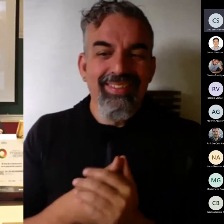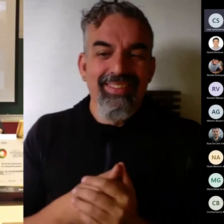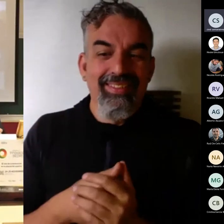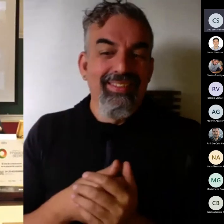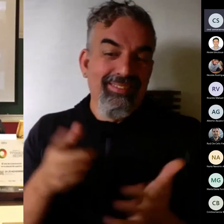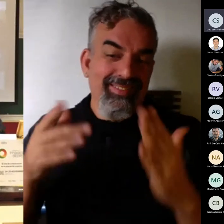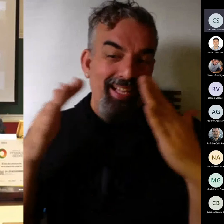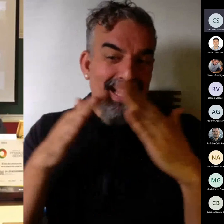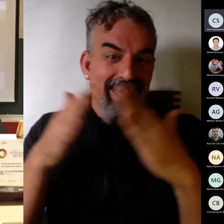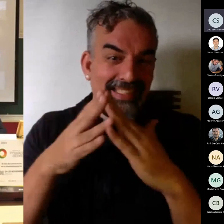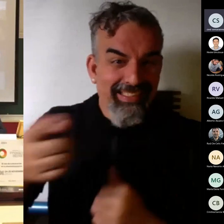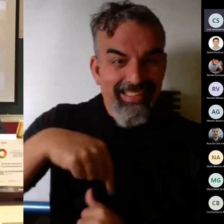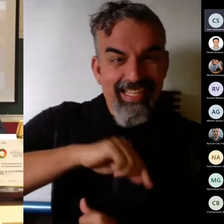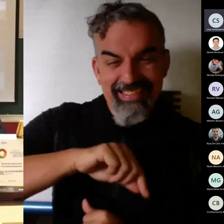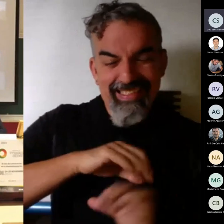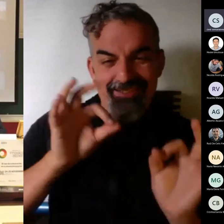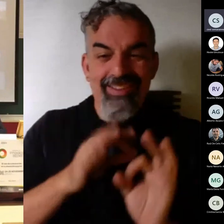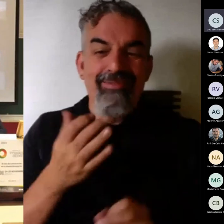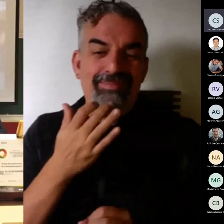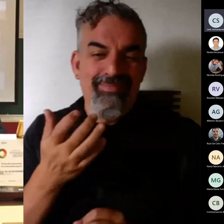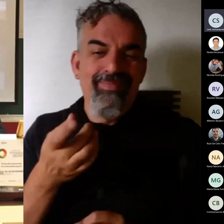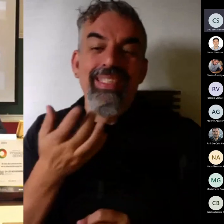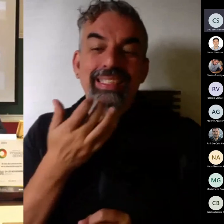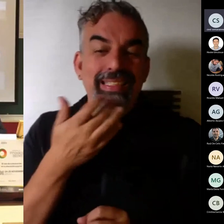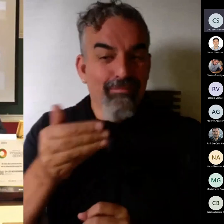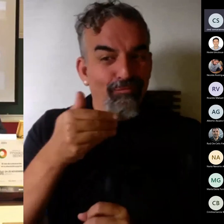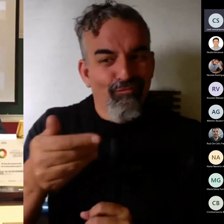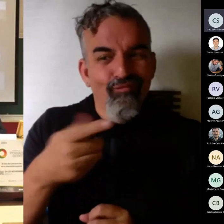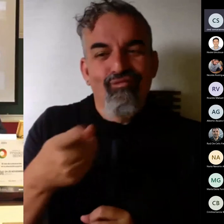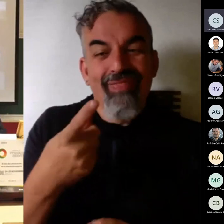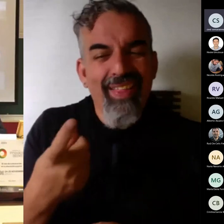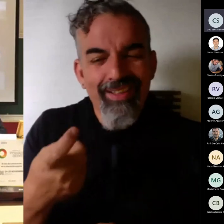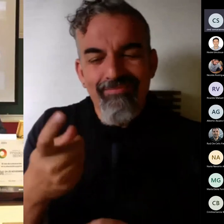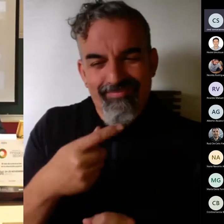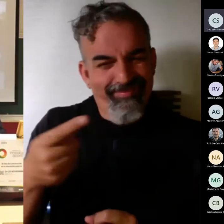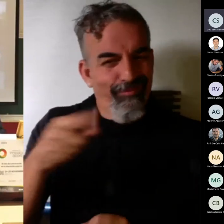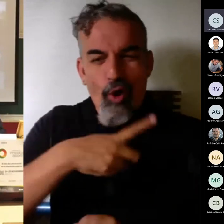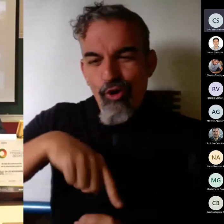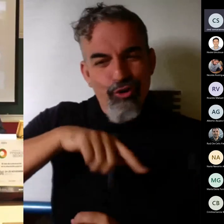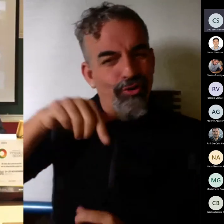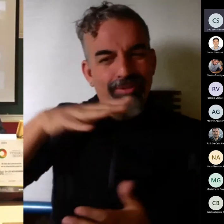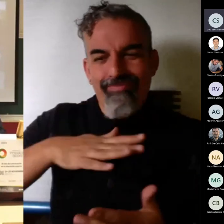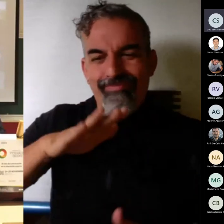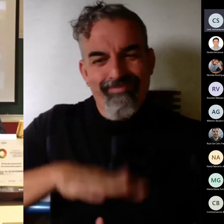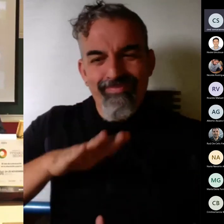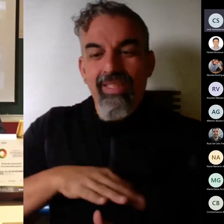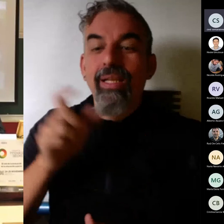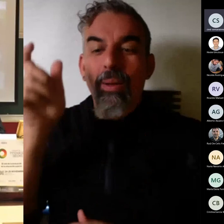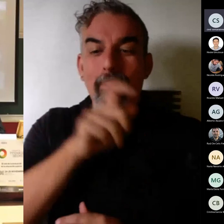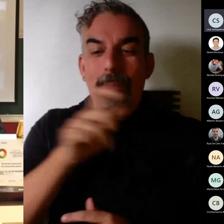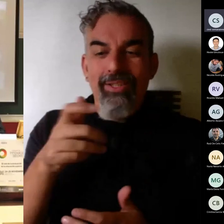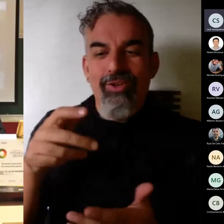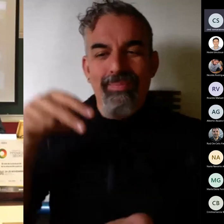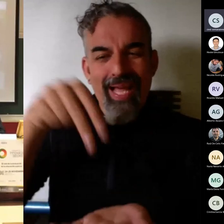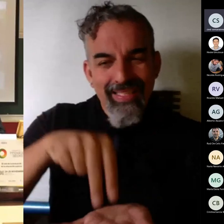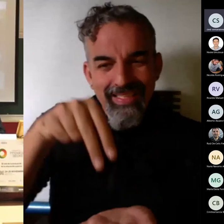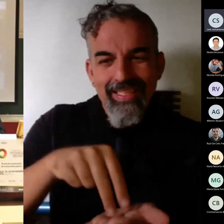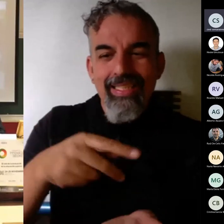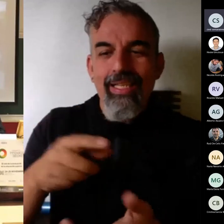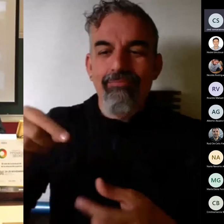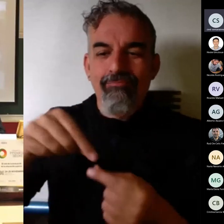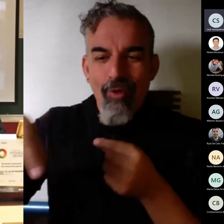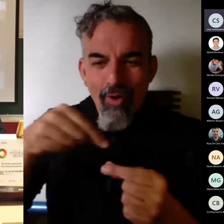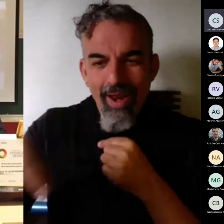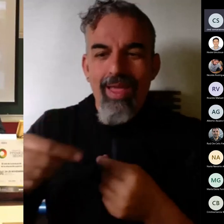Merche ya está pero vosotros siempre que queráis aquí estamos y a todos los asistentes y participantes muchísimas gracias también